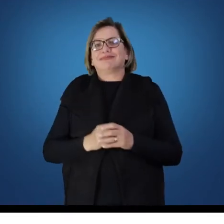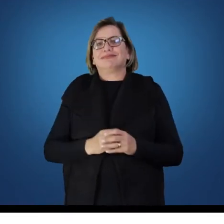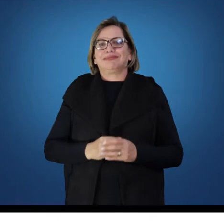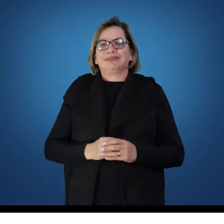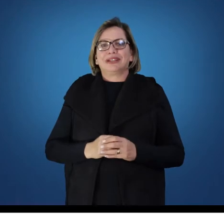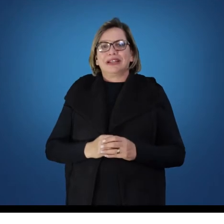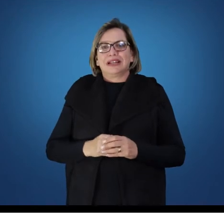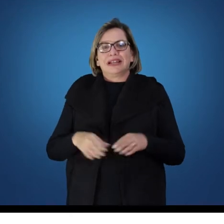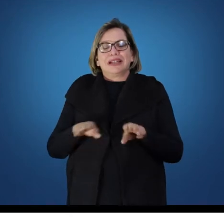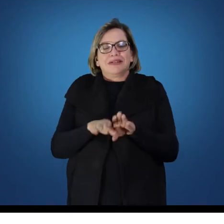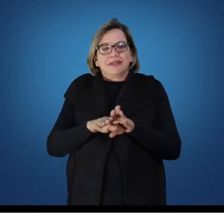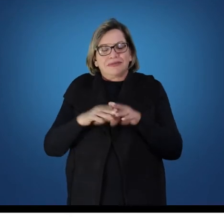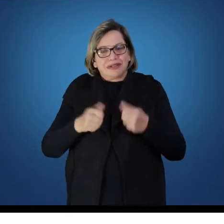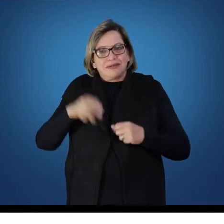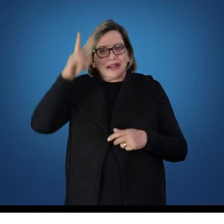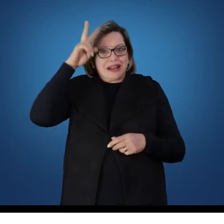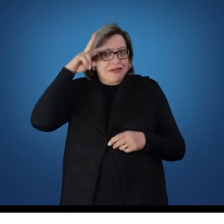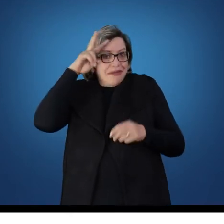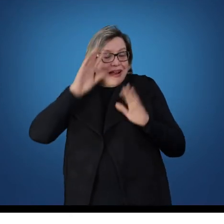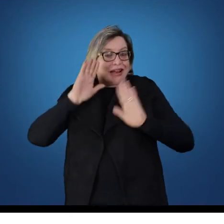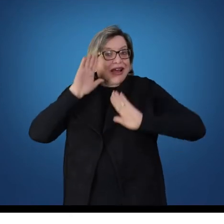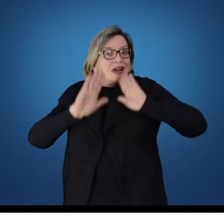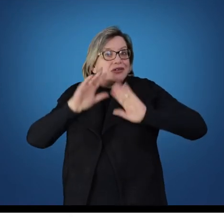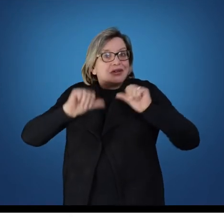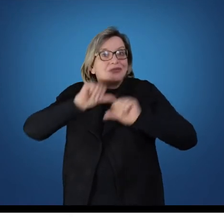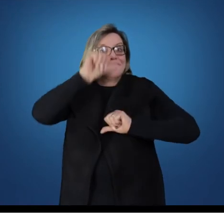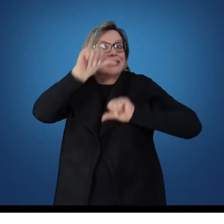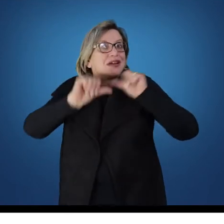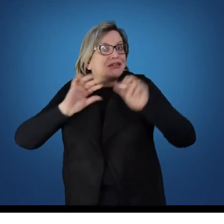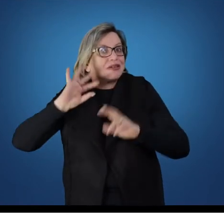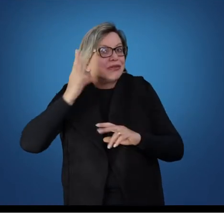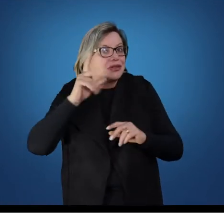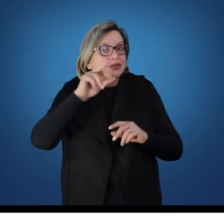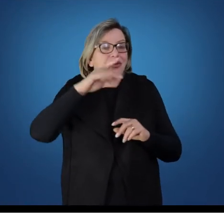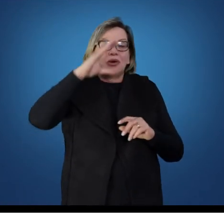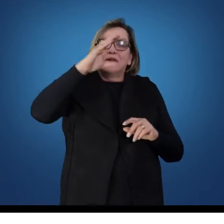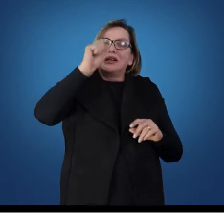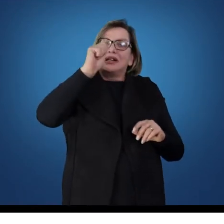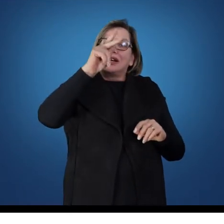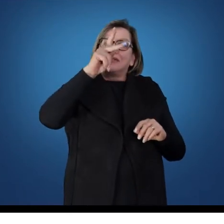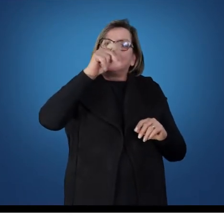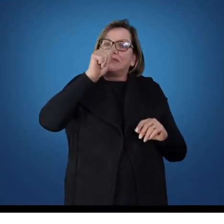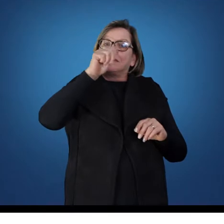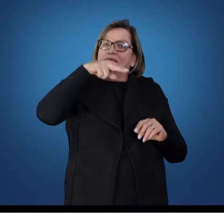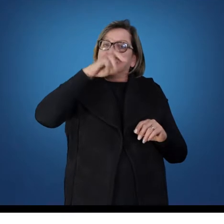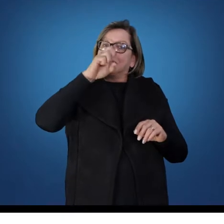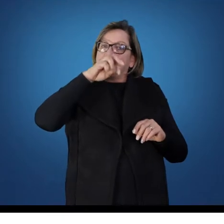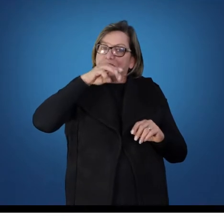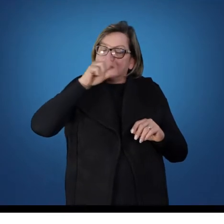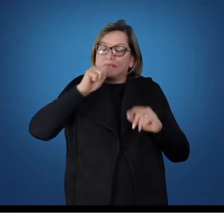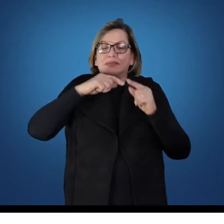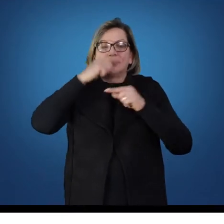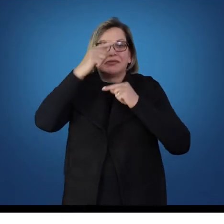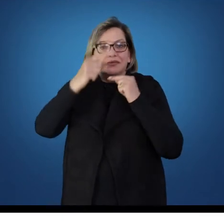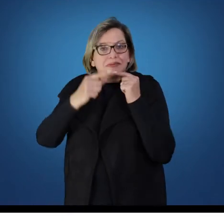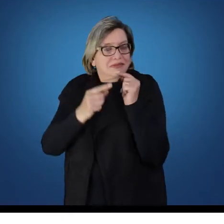Lembrar que nós tivemos algumas reformas, a reforma Capanema. Após a reforma Capanema, que então vai possibilitar